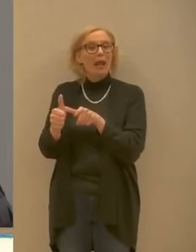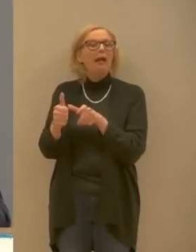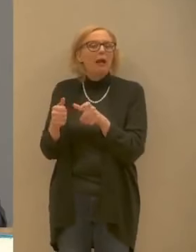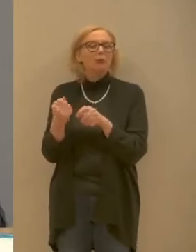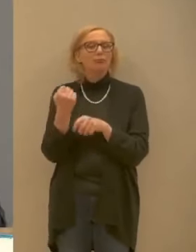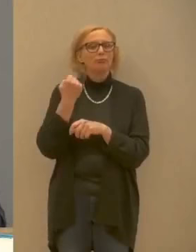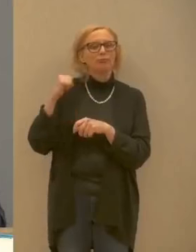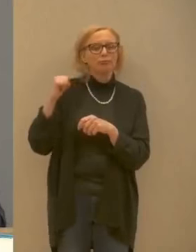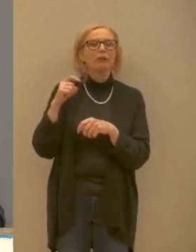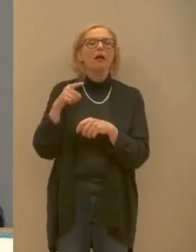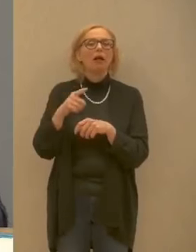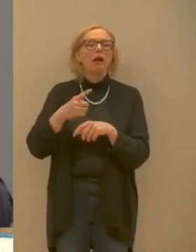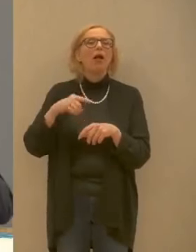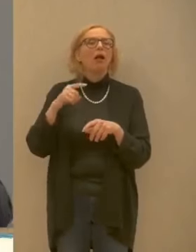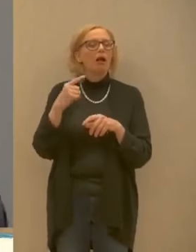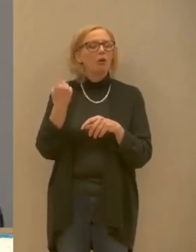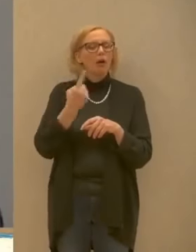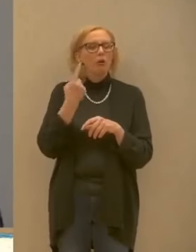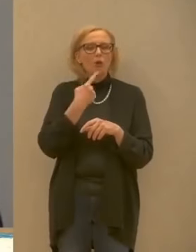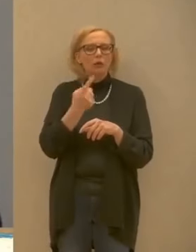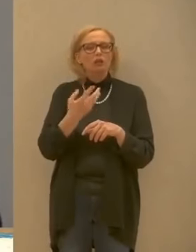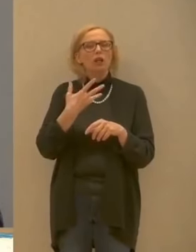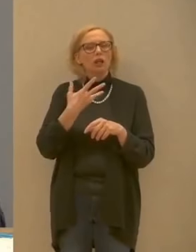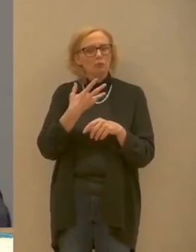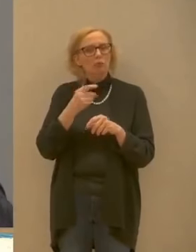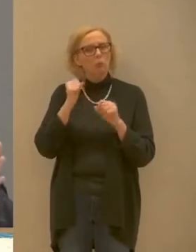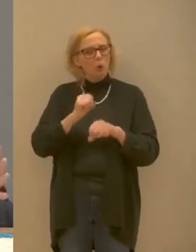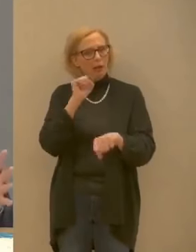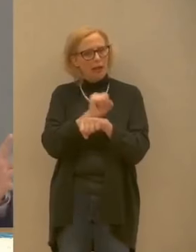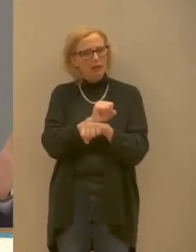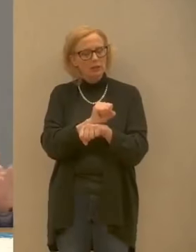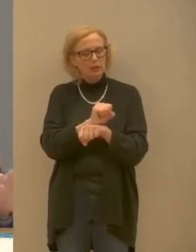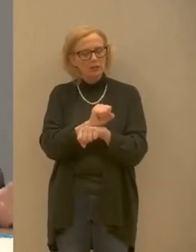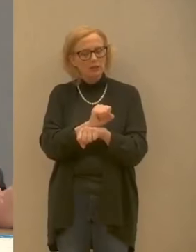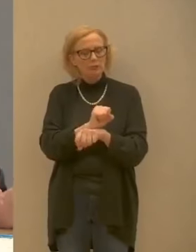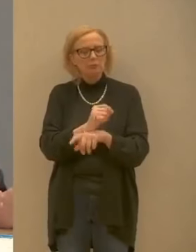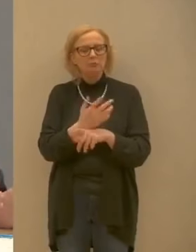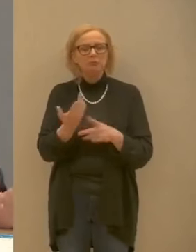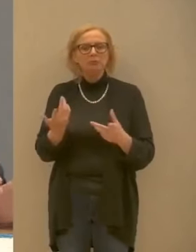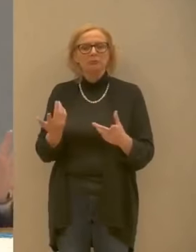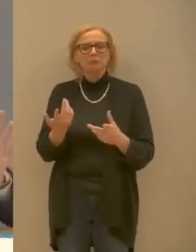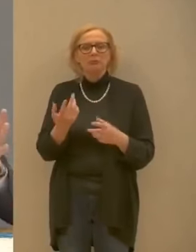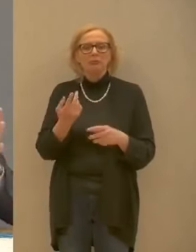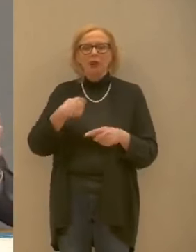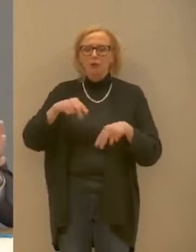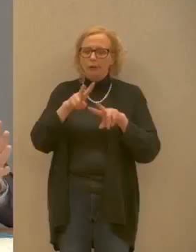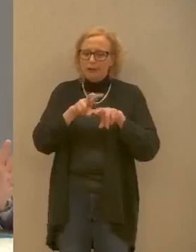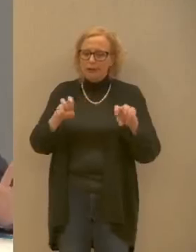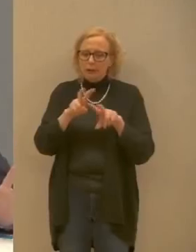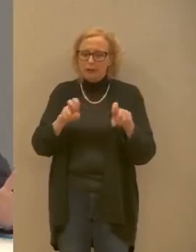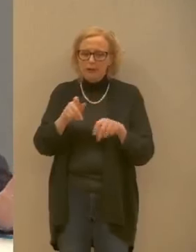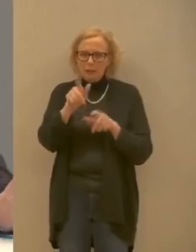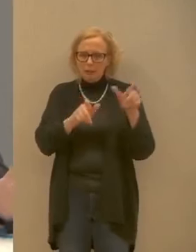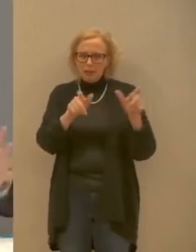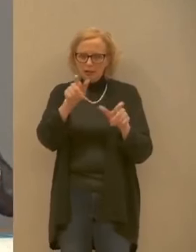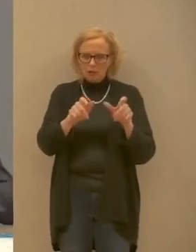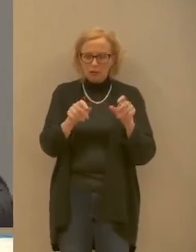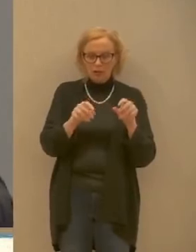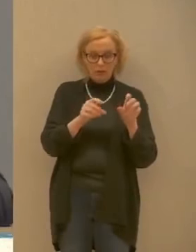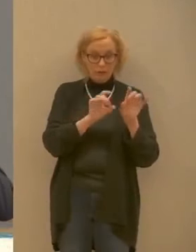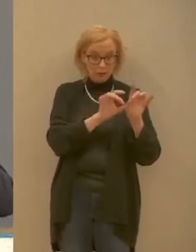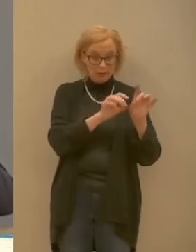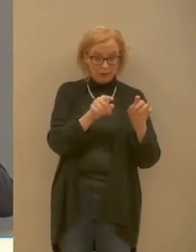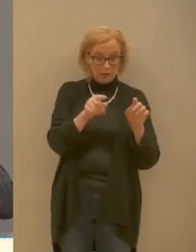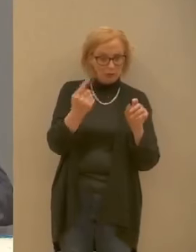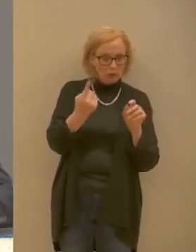contenimento e di ricerca delle persone collegate a chi è stato contagiato e